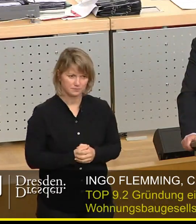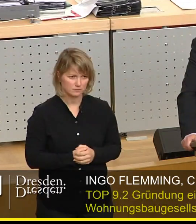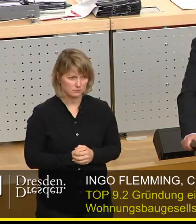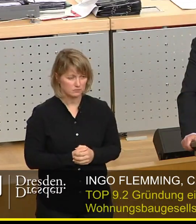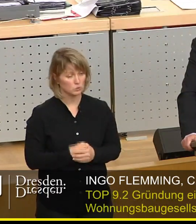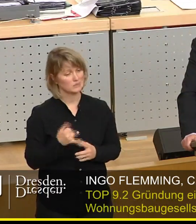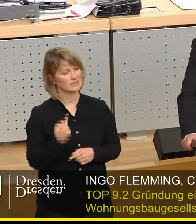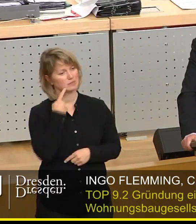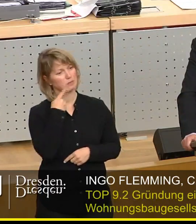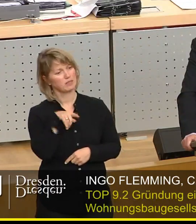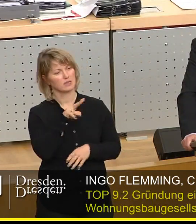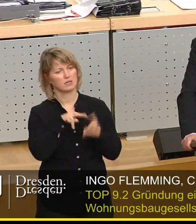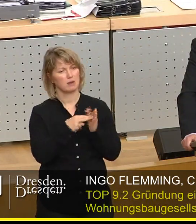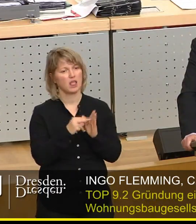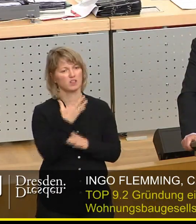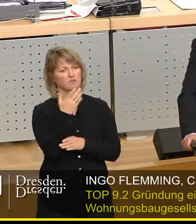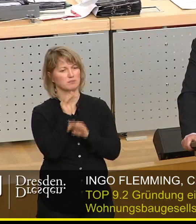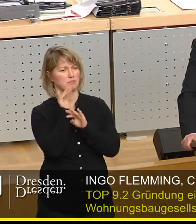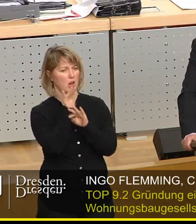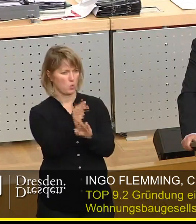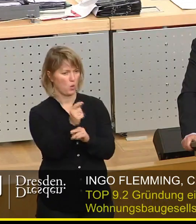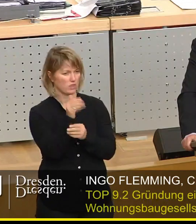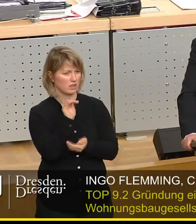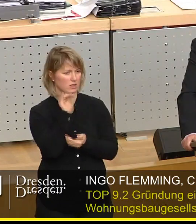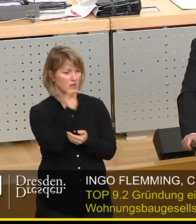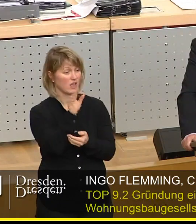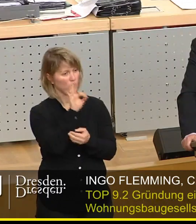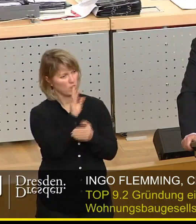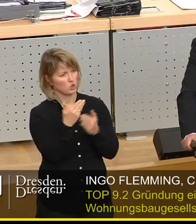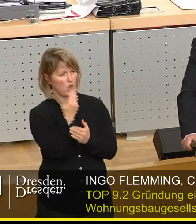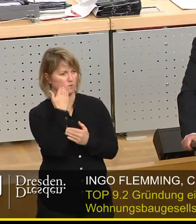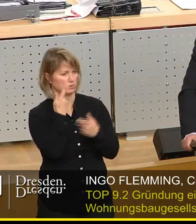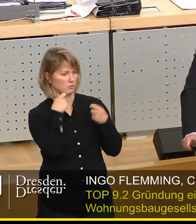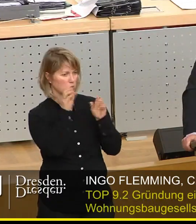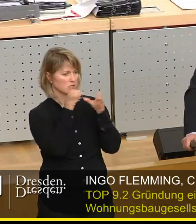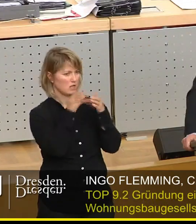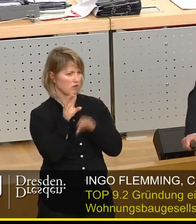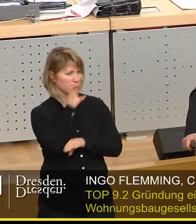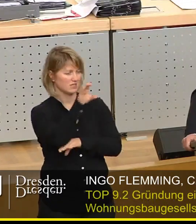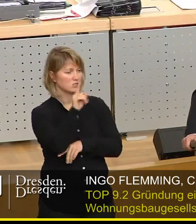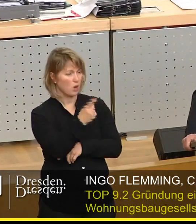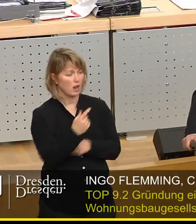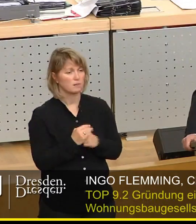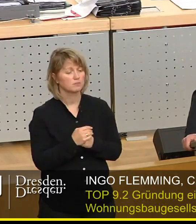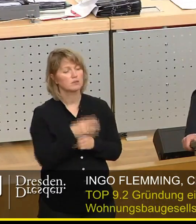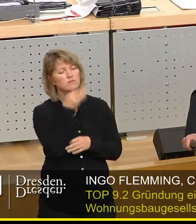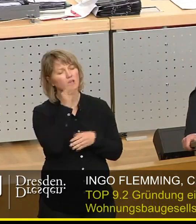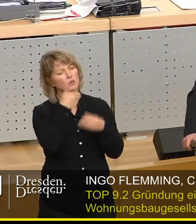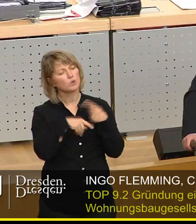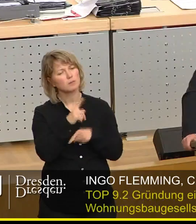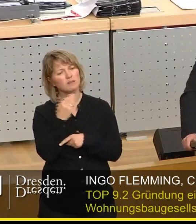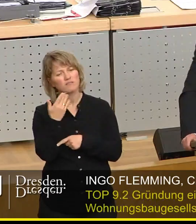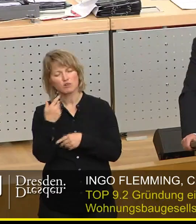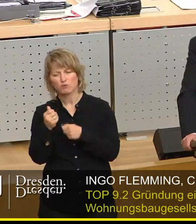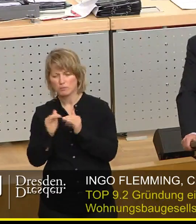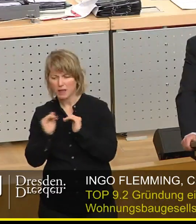die Sie im Moment für die neue Wohnungsbaugesellschaft vorgesehen haben, da frage ich mal, wie viele Schultoiletten, wie viele Sportplätze,